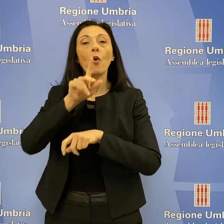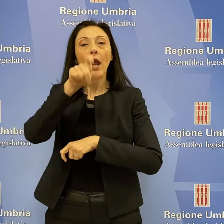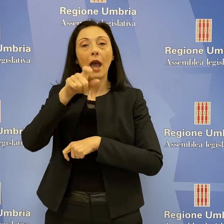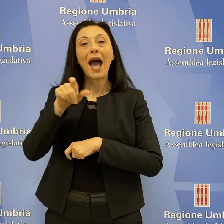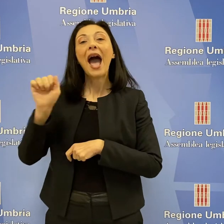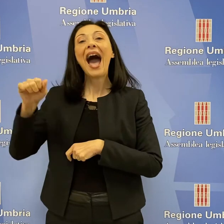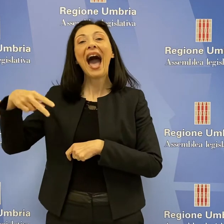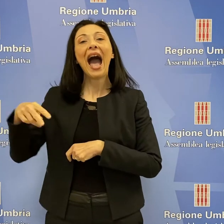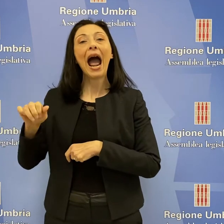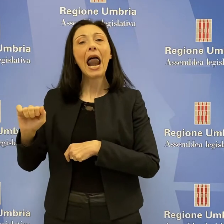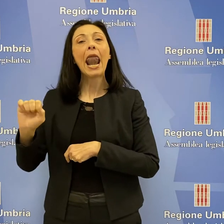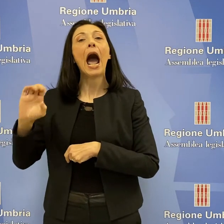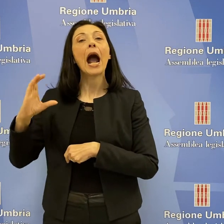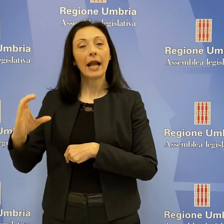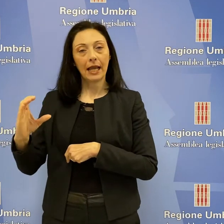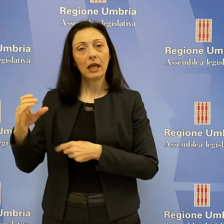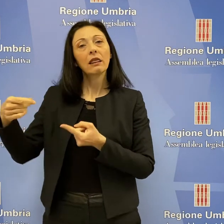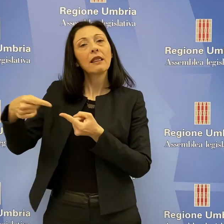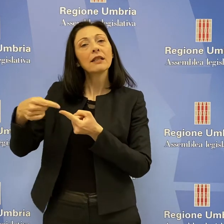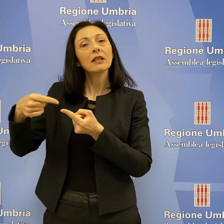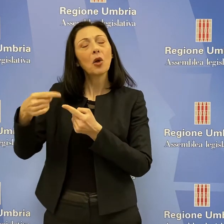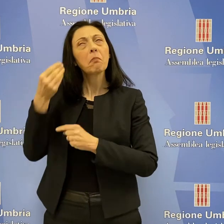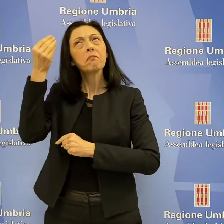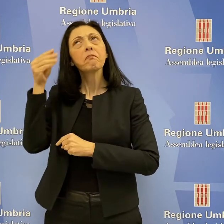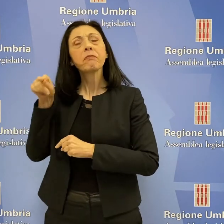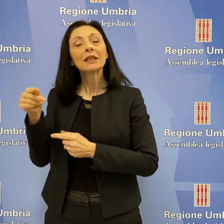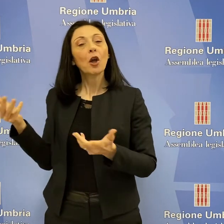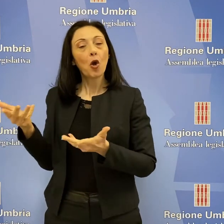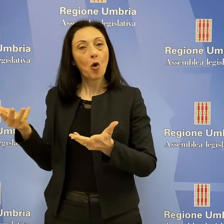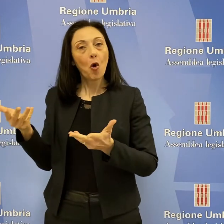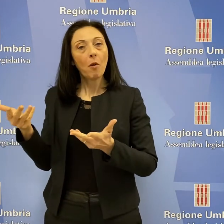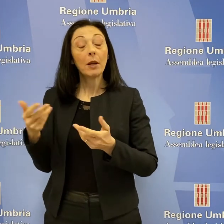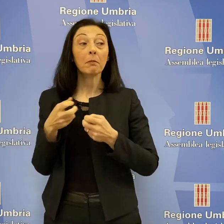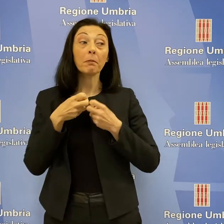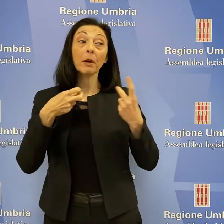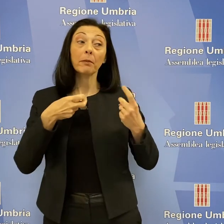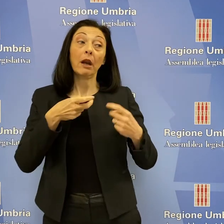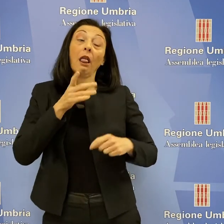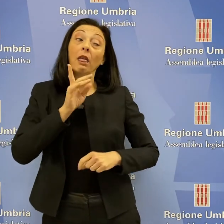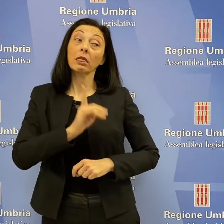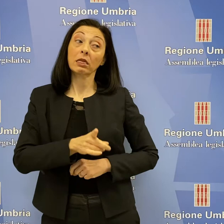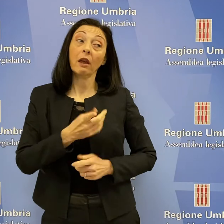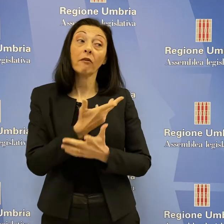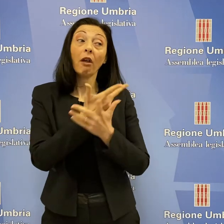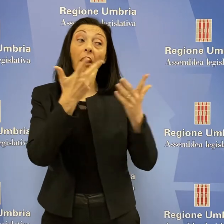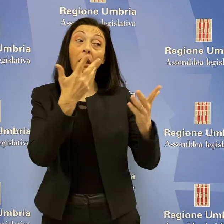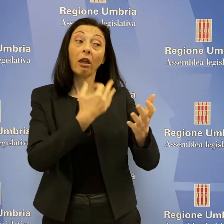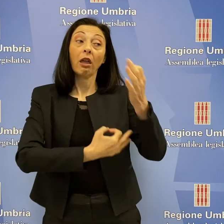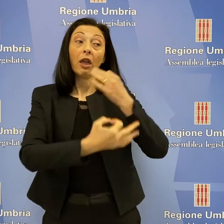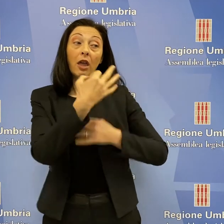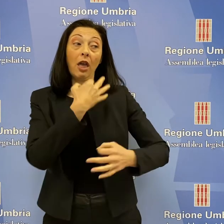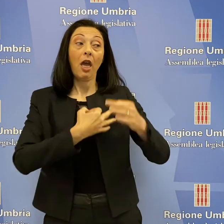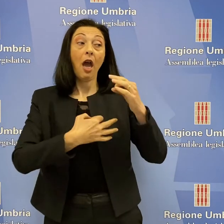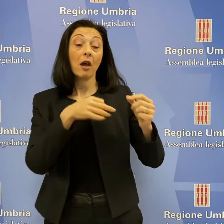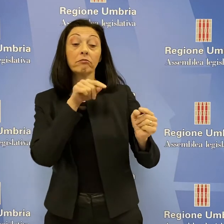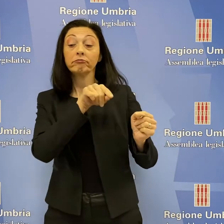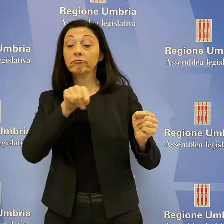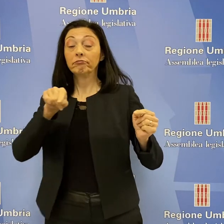in merito ai test seriologici. Paparelli ha invocato una esigenza di trasparenza rispetto alle vicende elencate. La